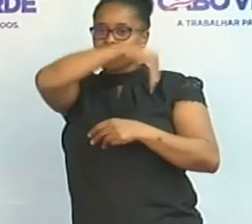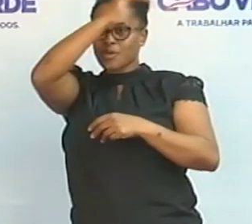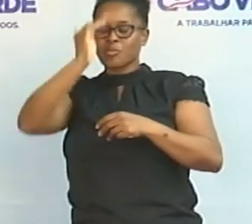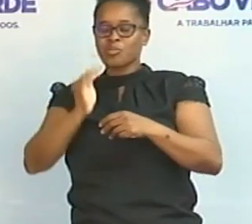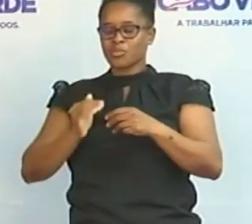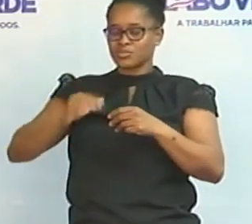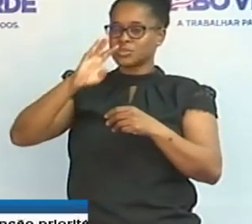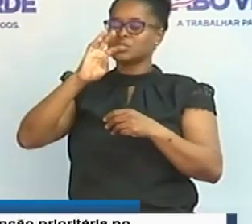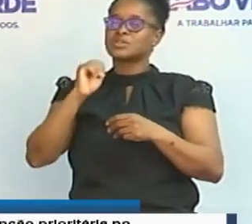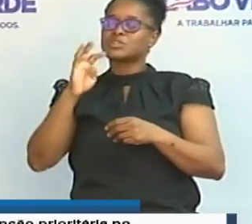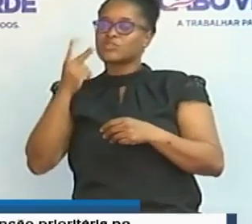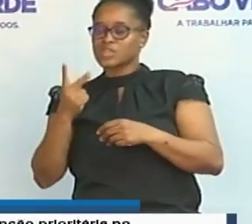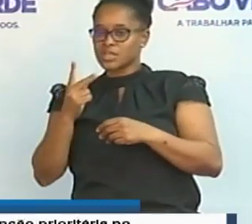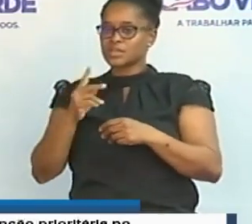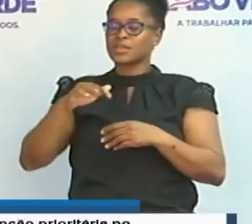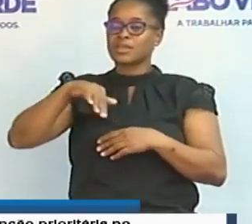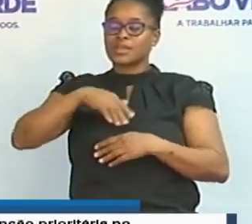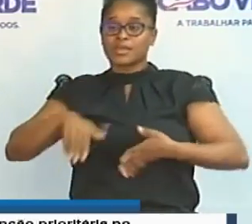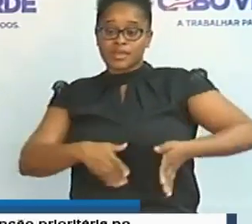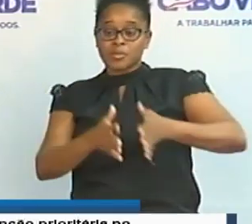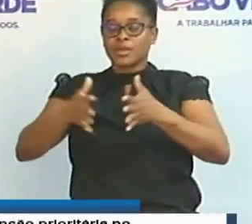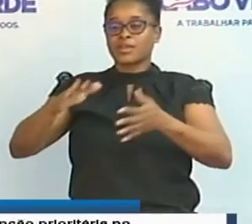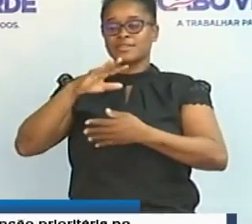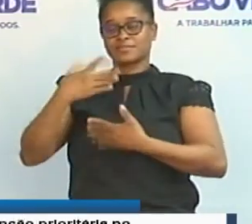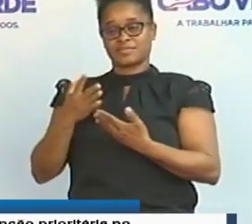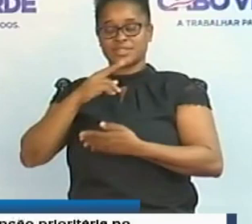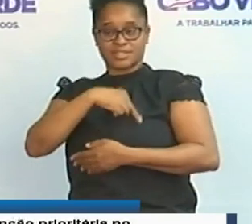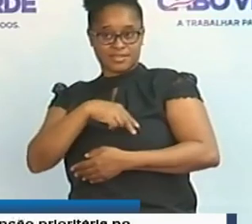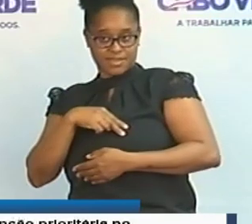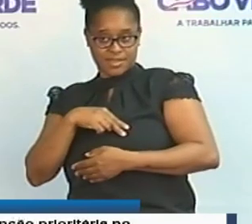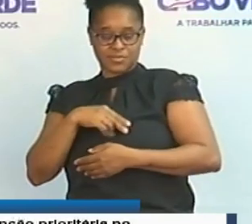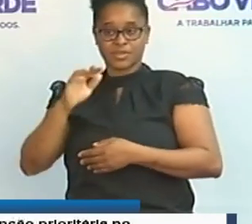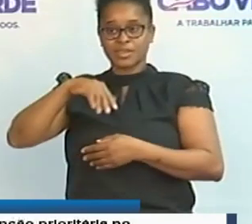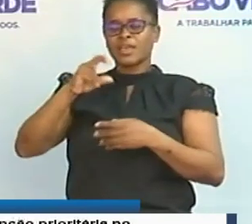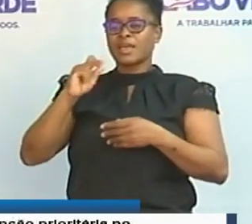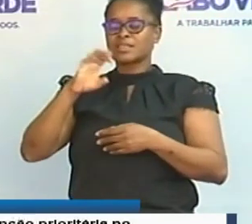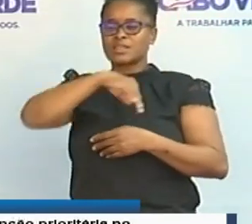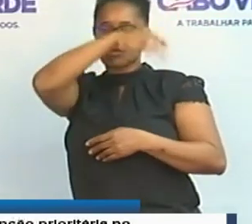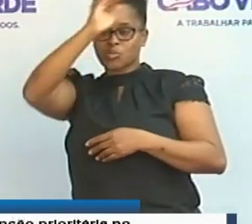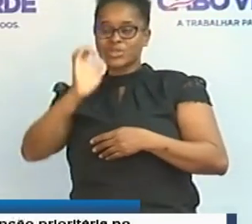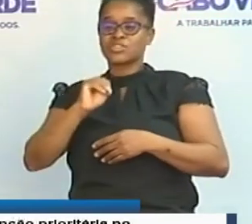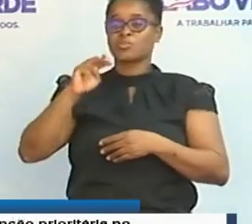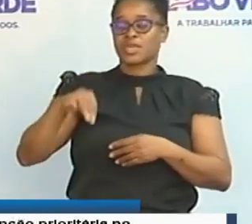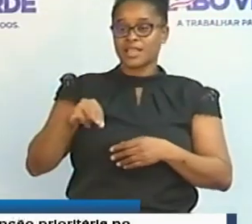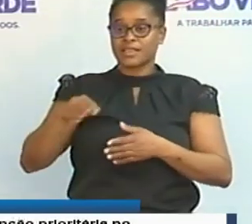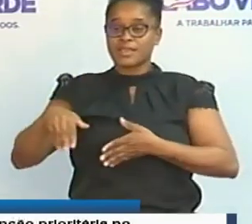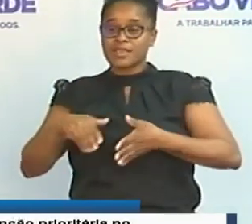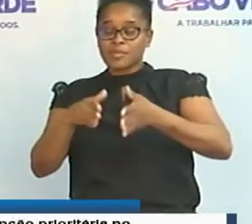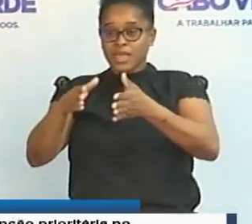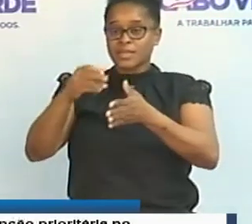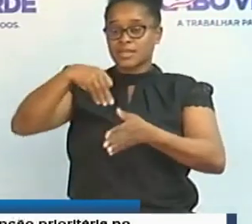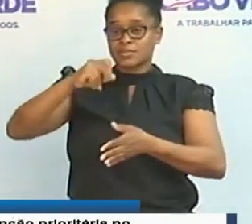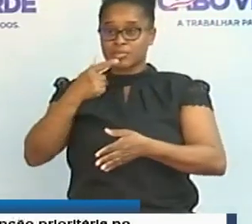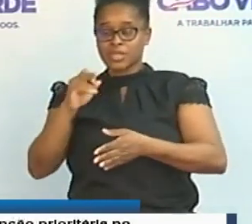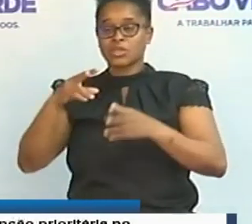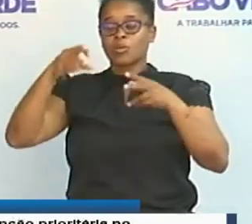Sossego, em São Vicente, Ribeira Grande, Santiago, Achada Monte, em São Miguel, Ribeira das Patas,